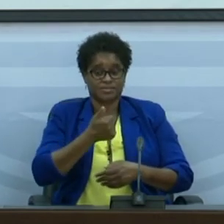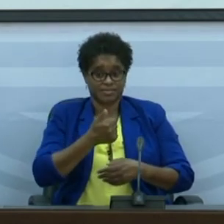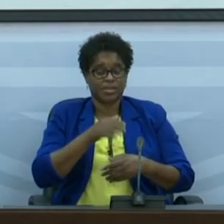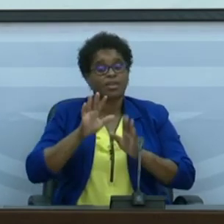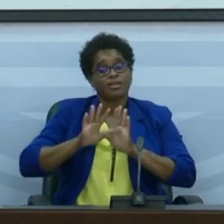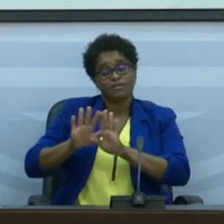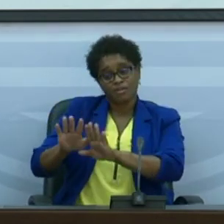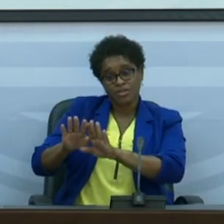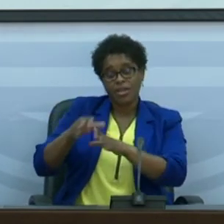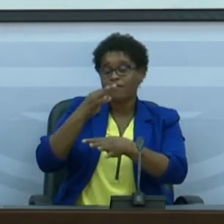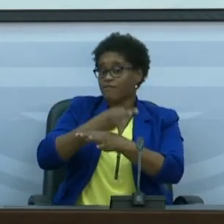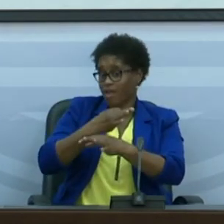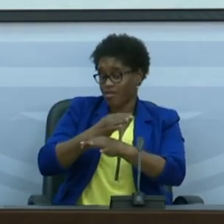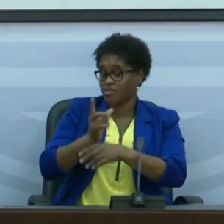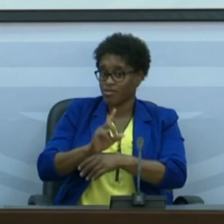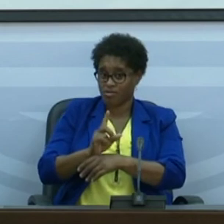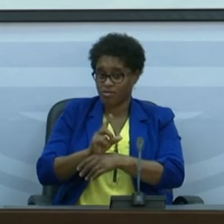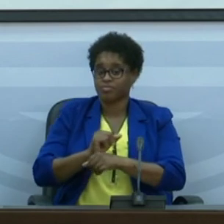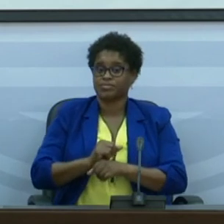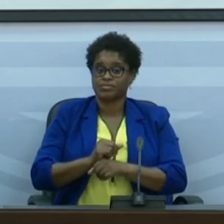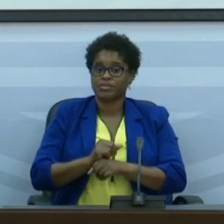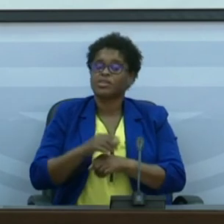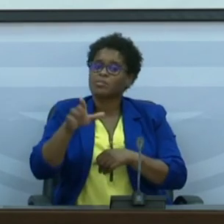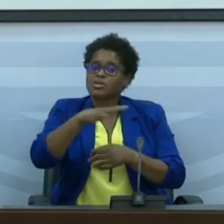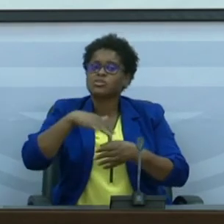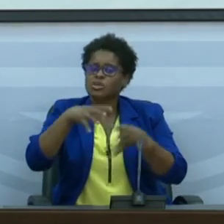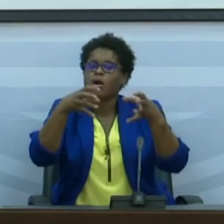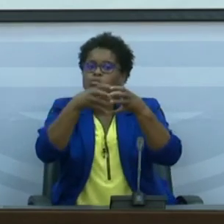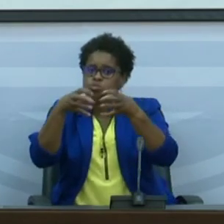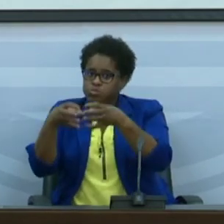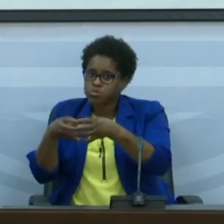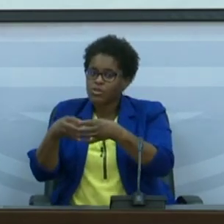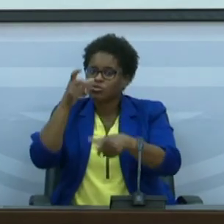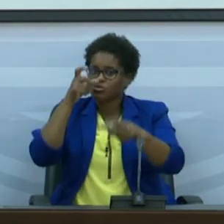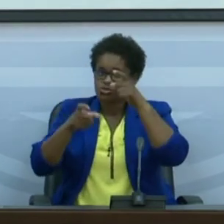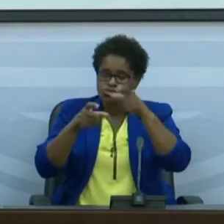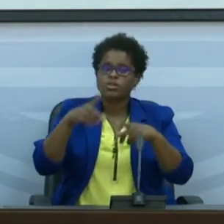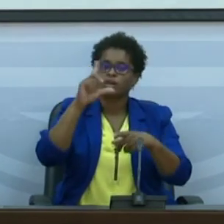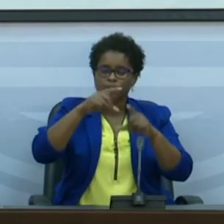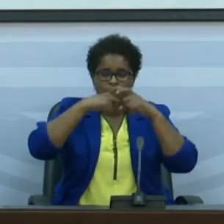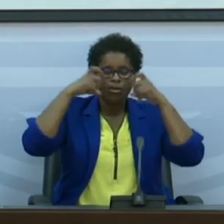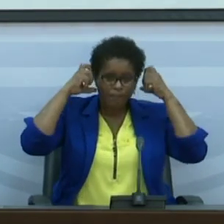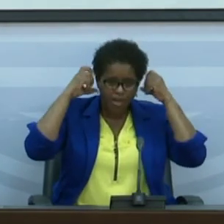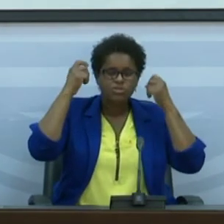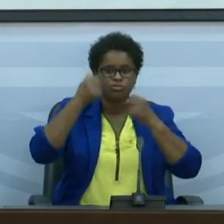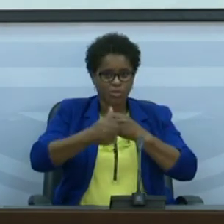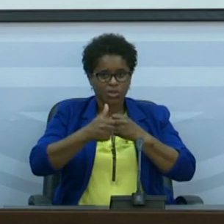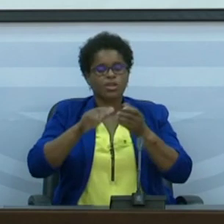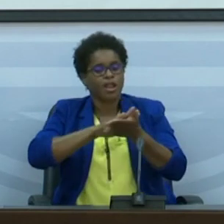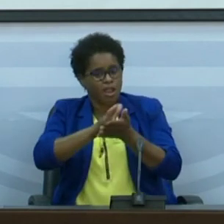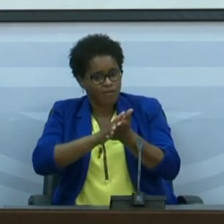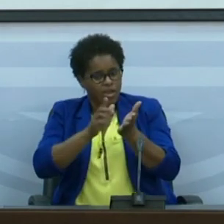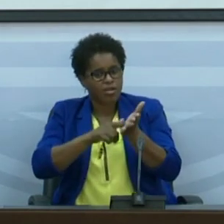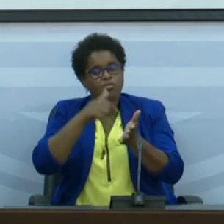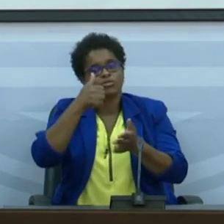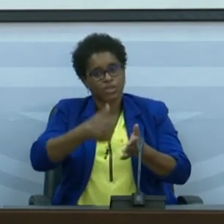evitar situações de aglomeração e ajuntamento de pessoas utilizar a máscara adequadamente lavar as mãos como